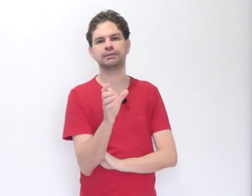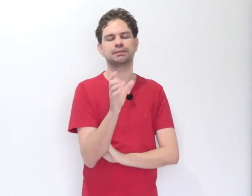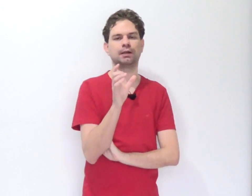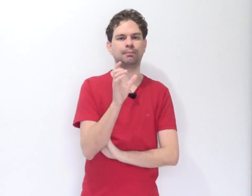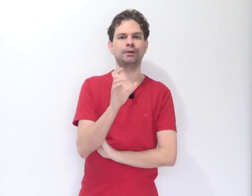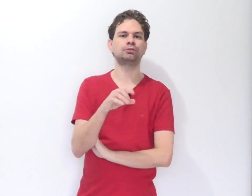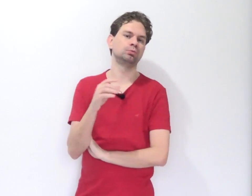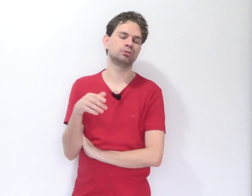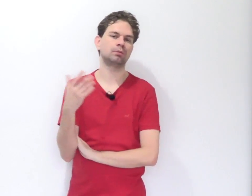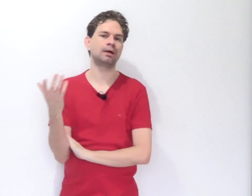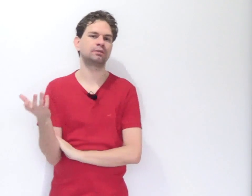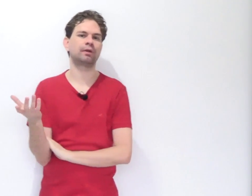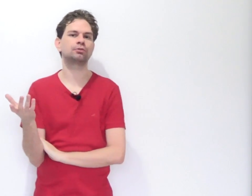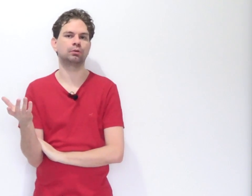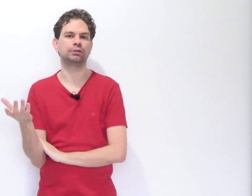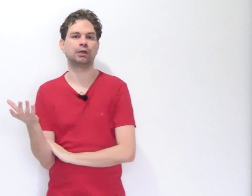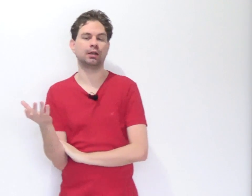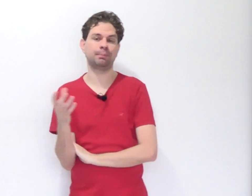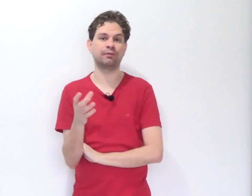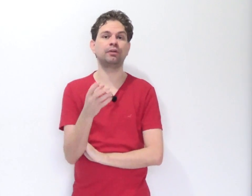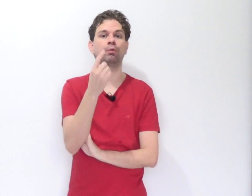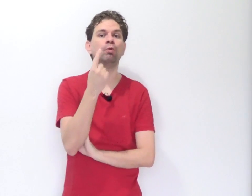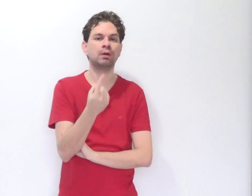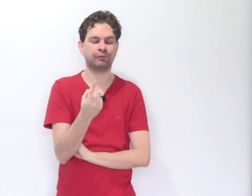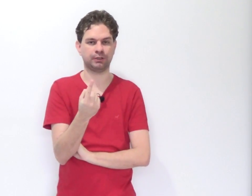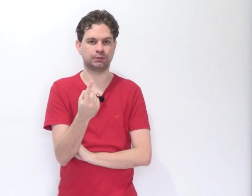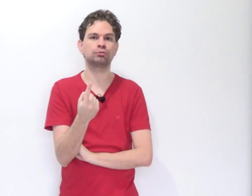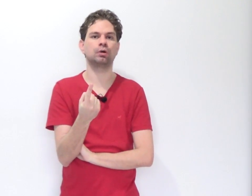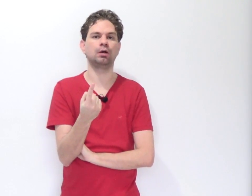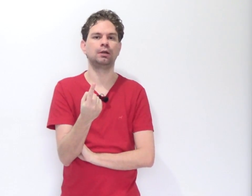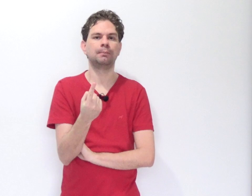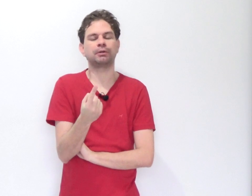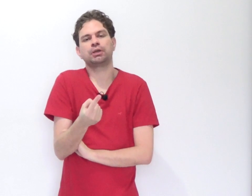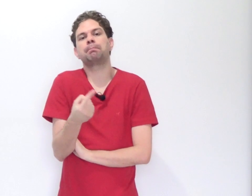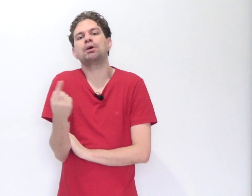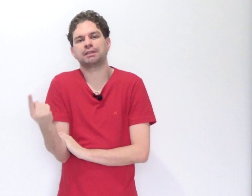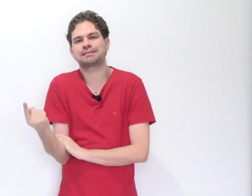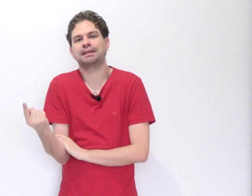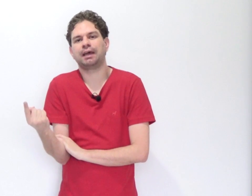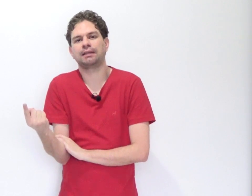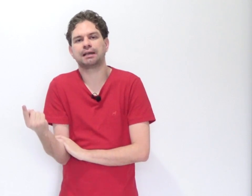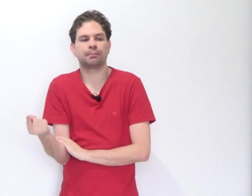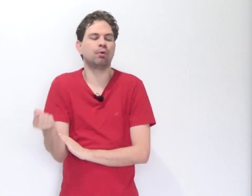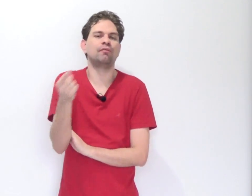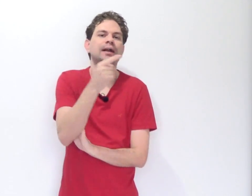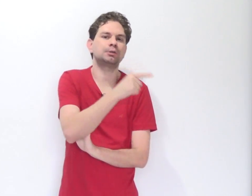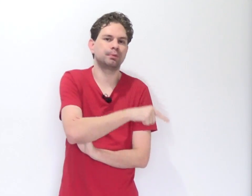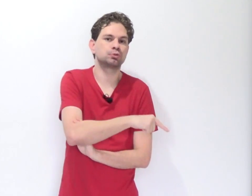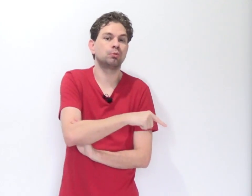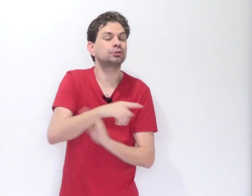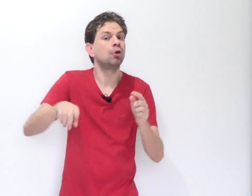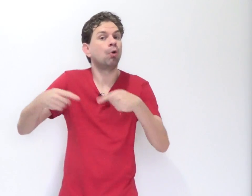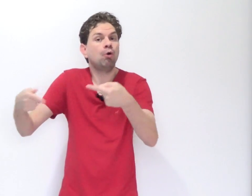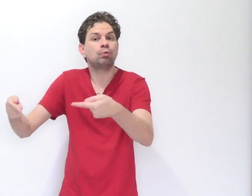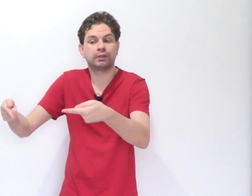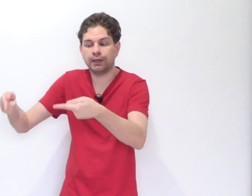necessariamente duas ou mais infrações. Ela prevê uma infração só. Mas que possa ser realizada por várias pessoas ou que